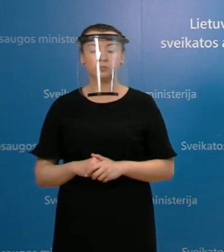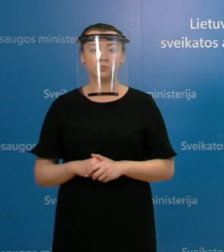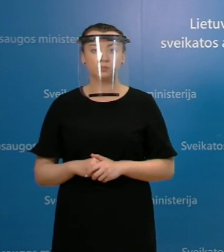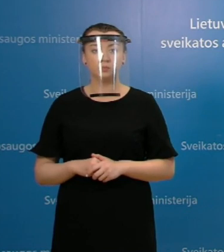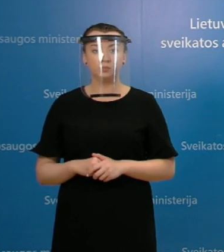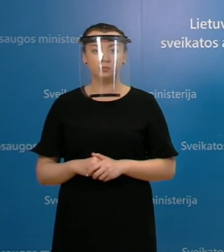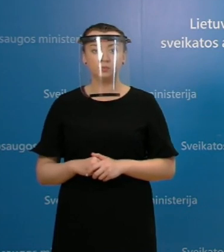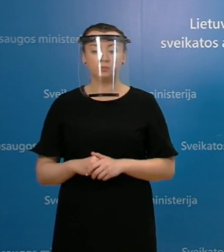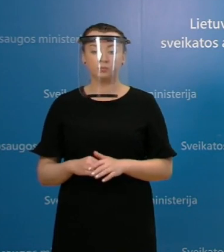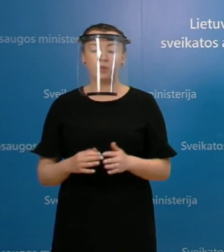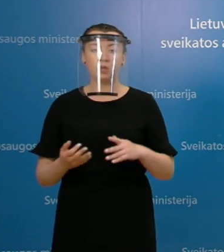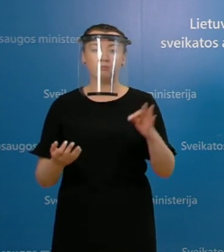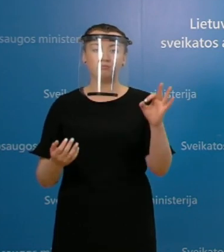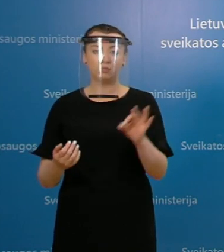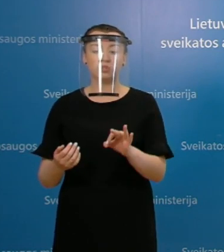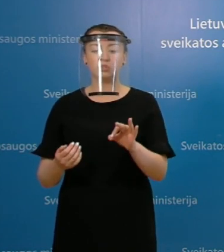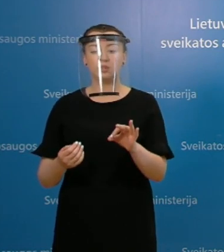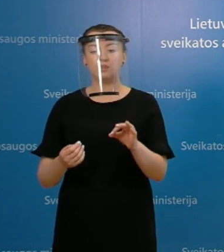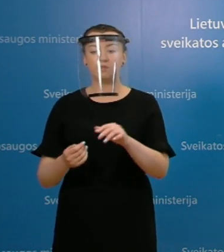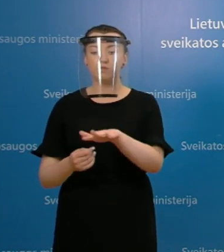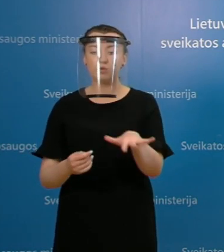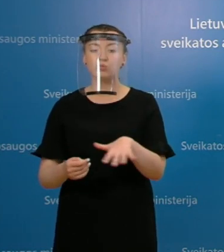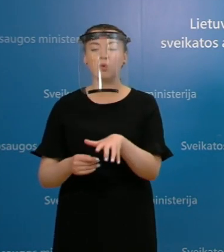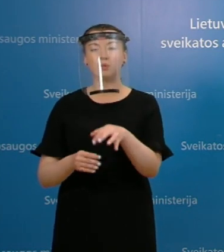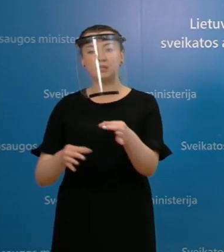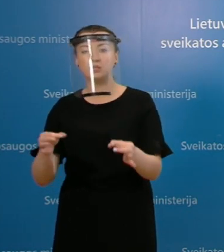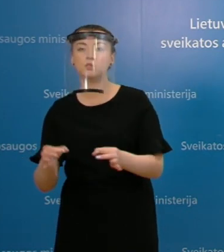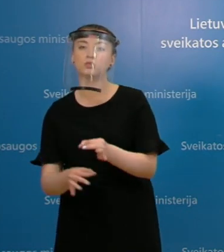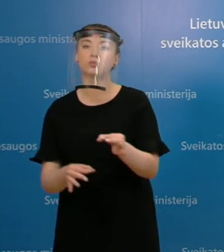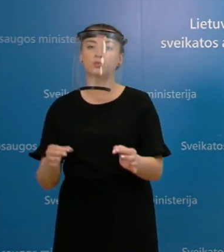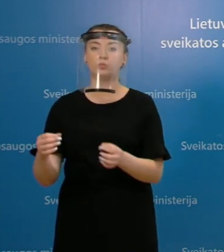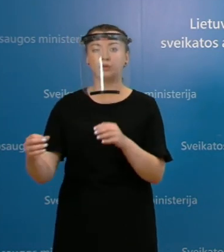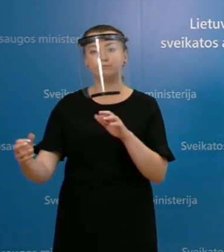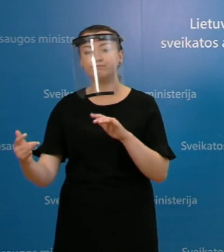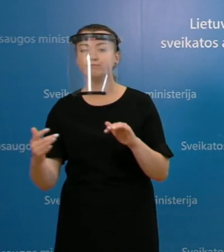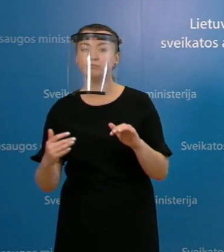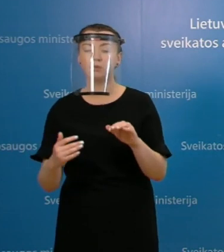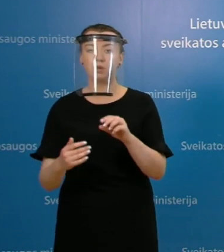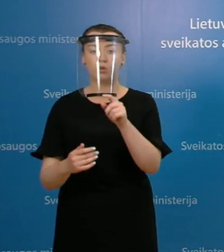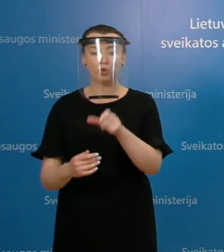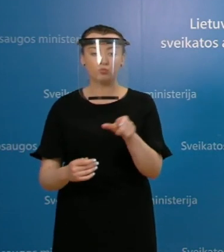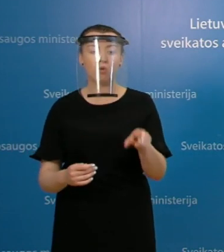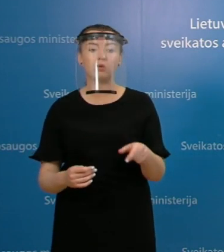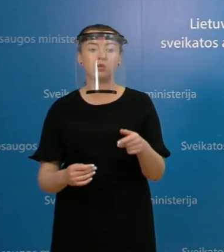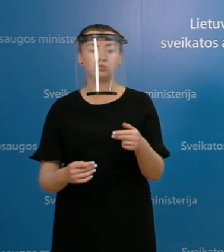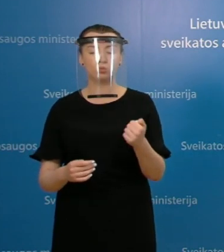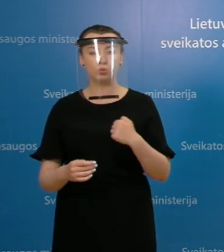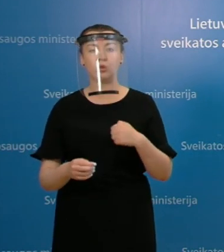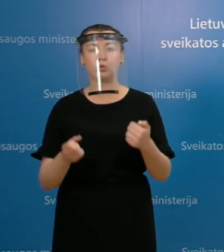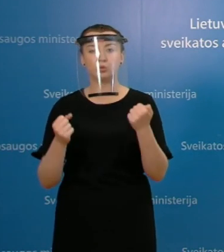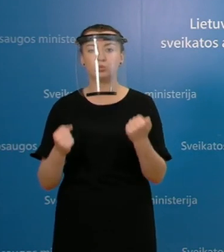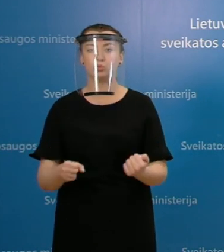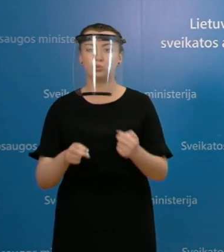Tai, na, dažnai tenka visuomenį girdėti diskusijas, kad tie asmenys ir taip sirgo kažkokiamis